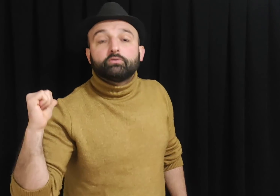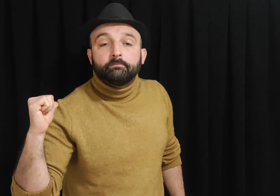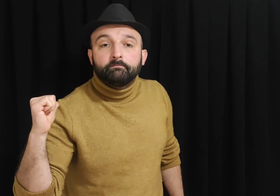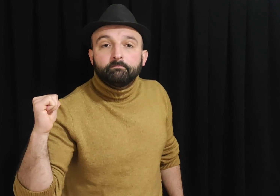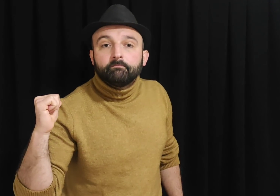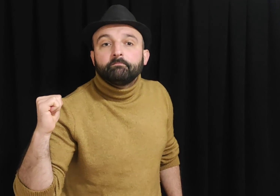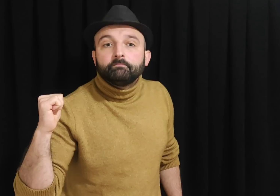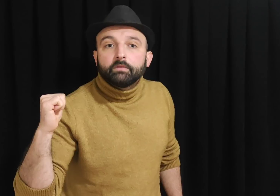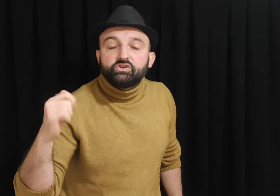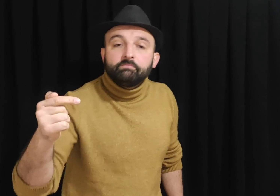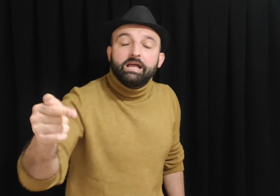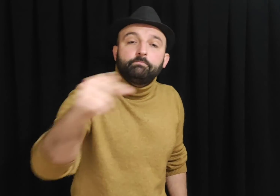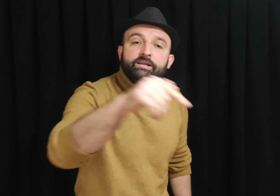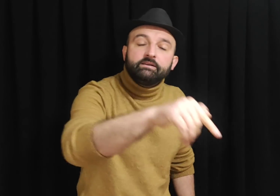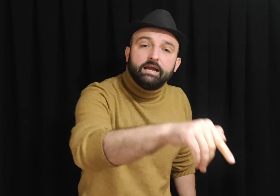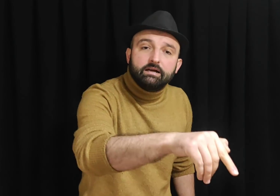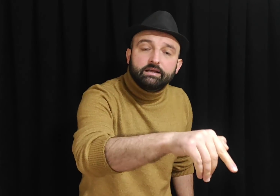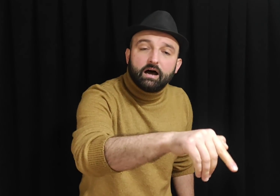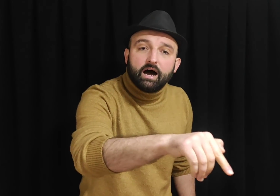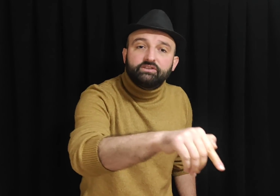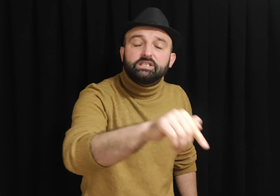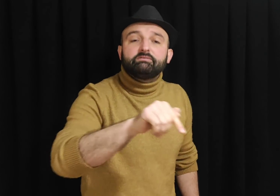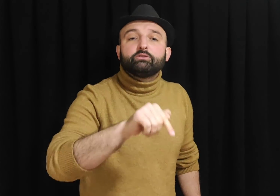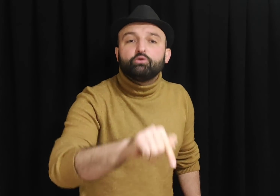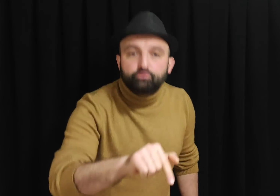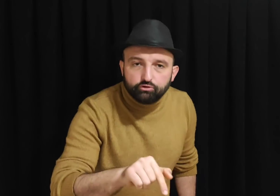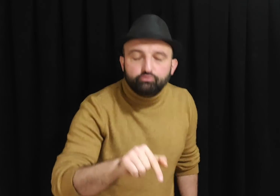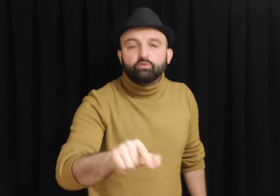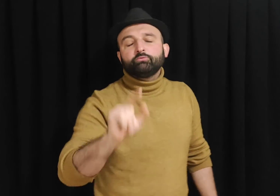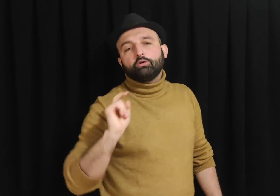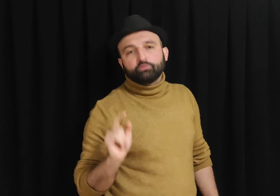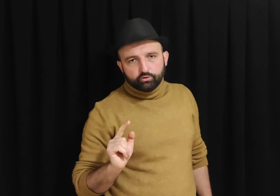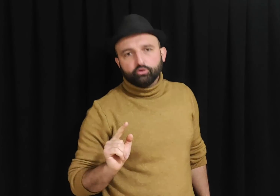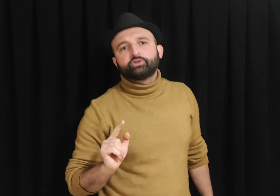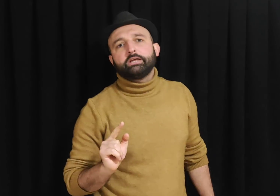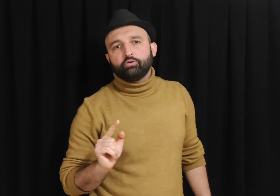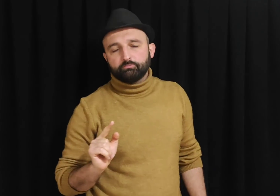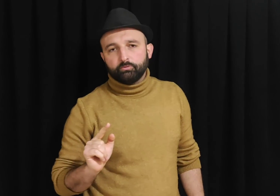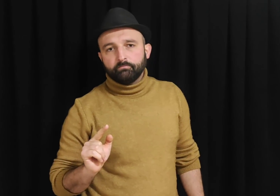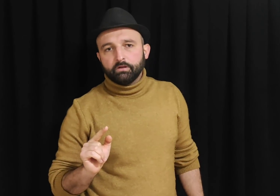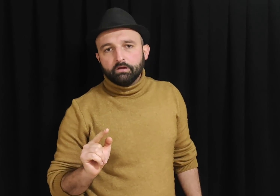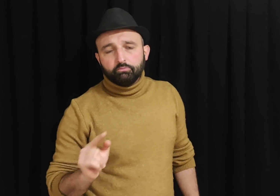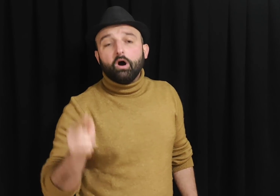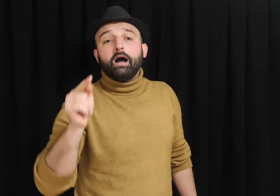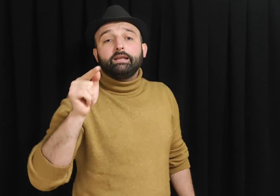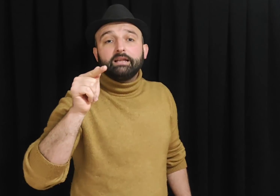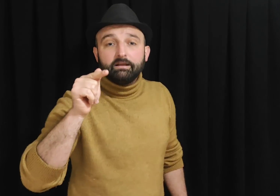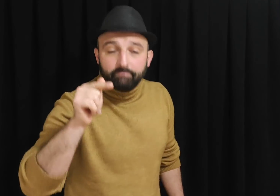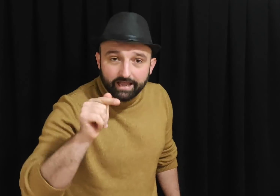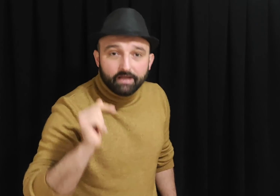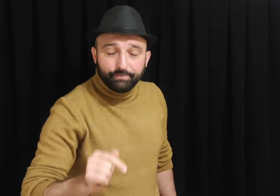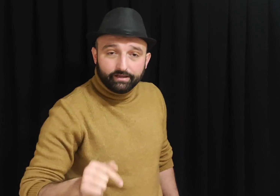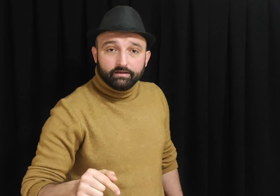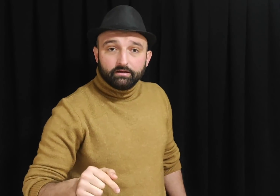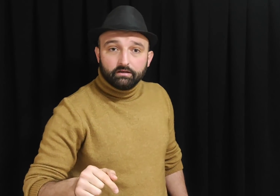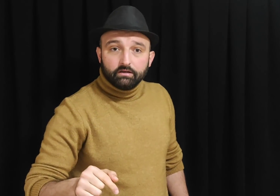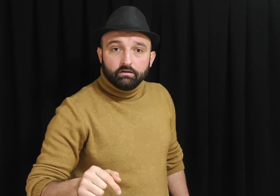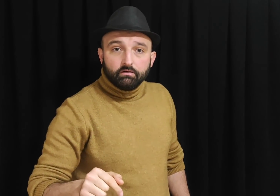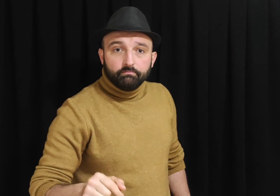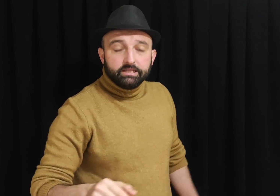Yok. MHP'nin ne kadar aciz ve güçsüz durumda olduğunu gösteriyor. Bu haliyle MHP bir